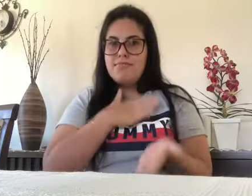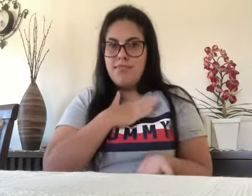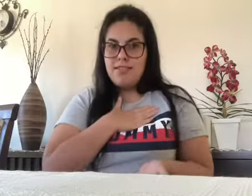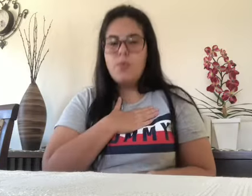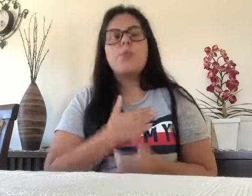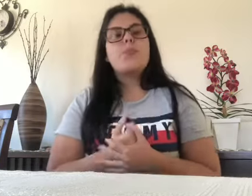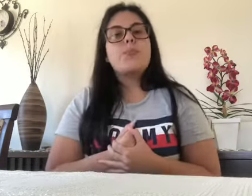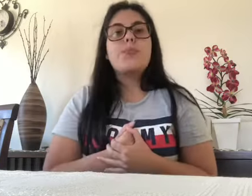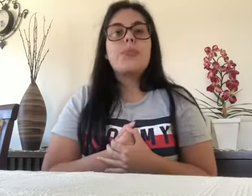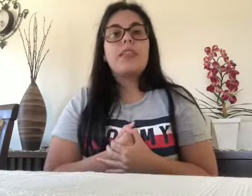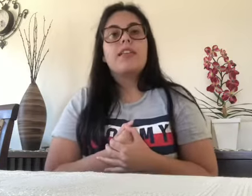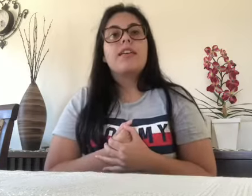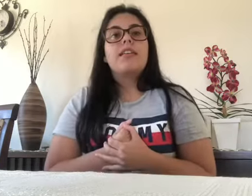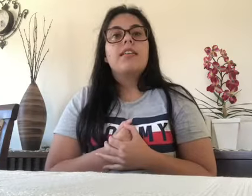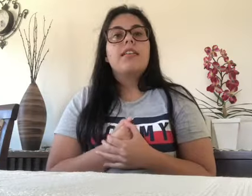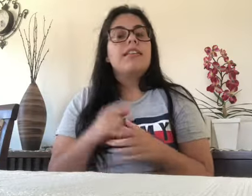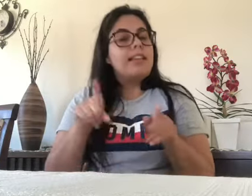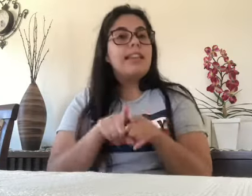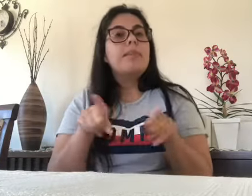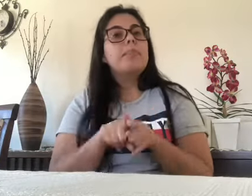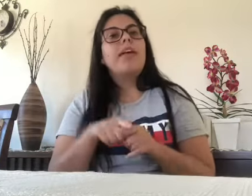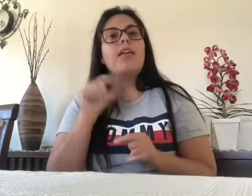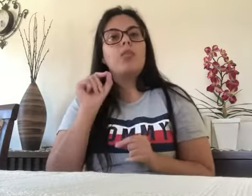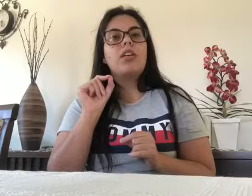refletir dentro da minha dissertação.